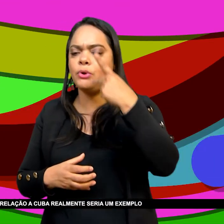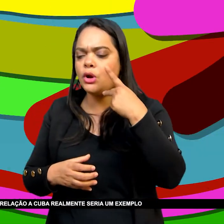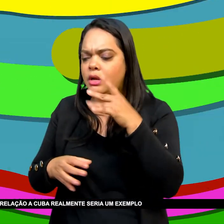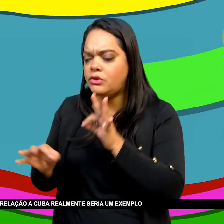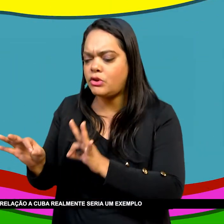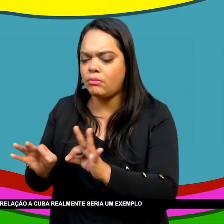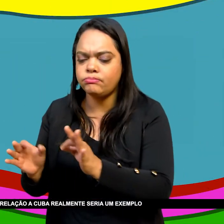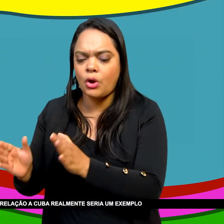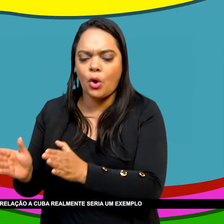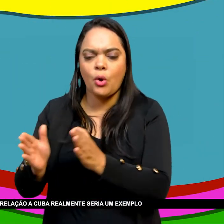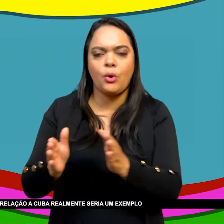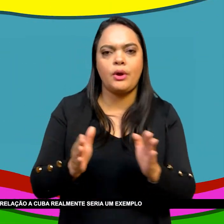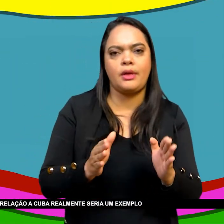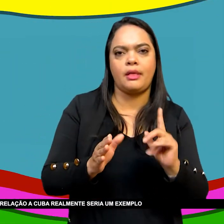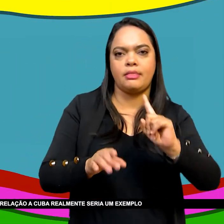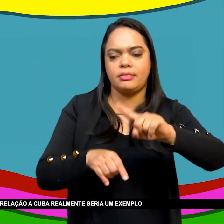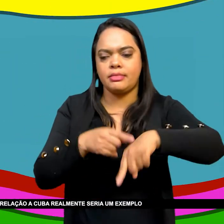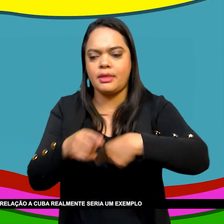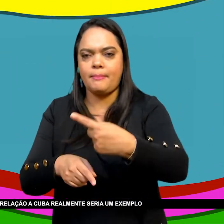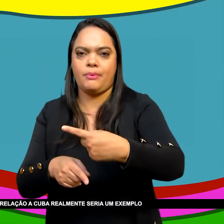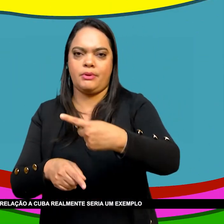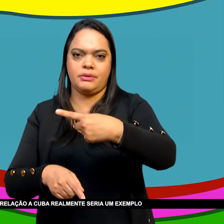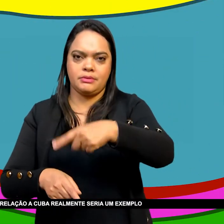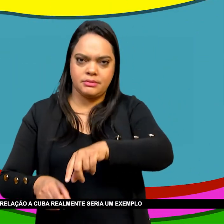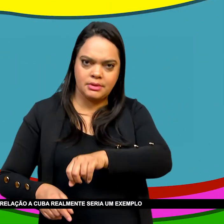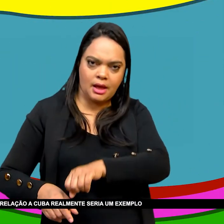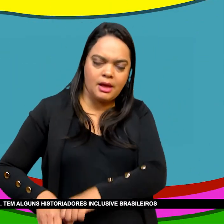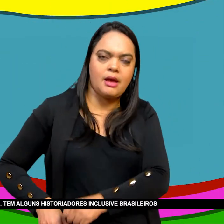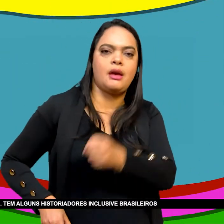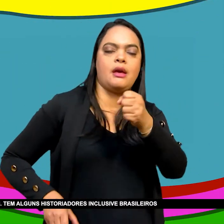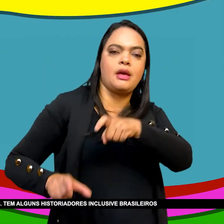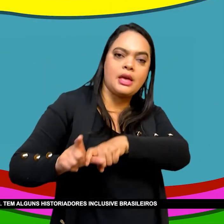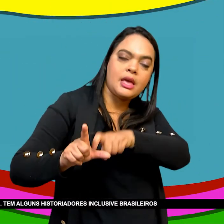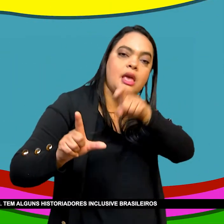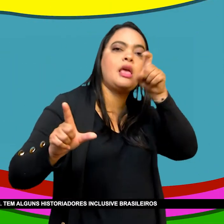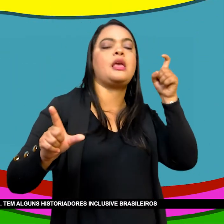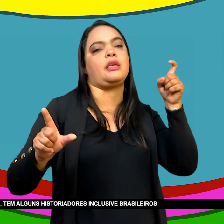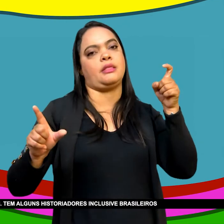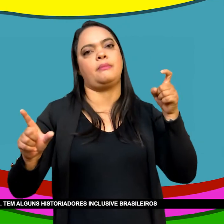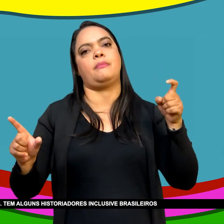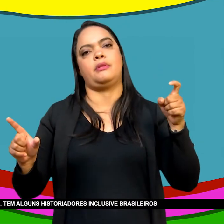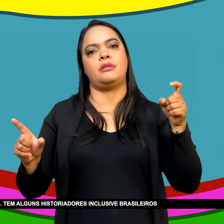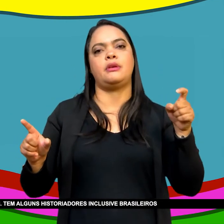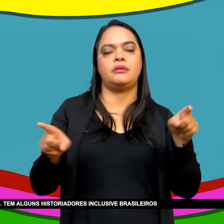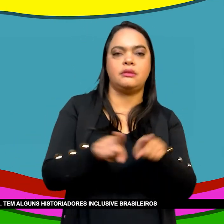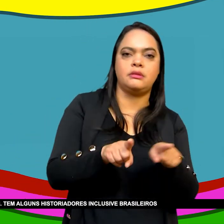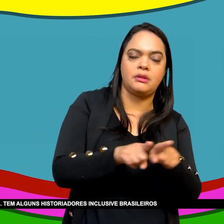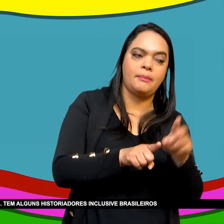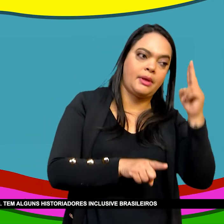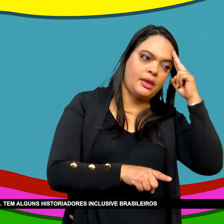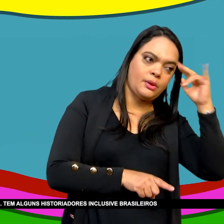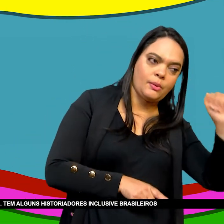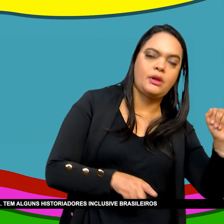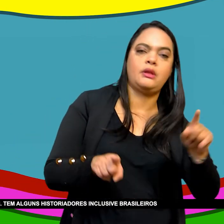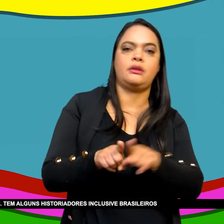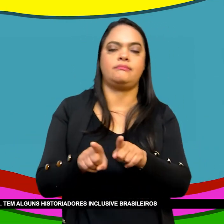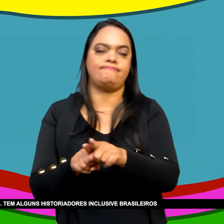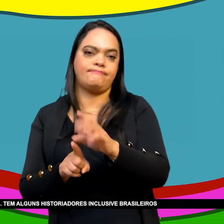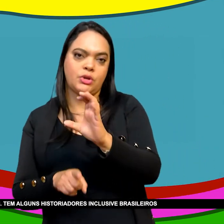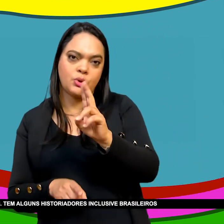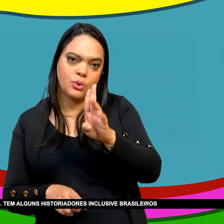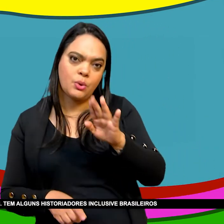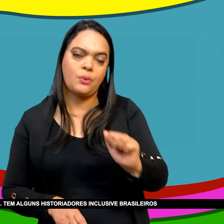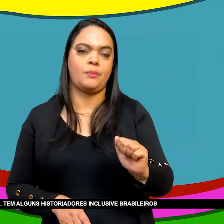Em relação A Cuba Realmente Seria um exemplo Histórico De mediação Entre o Brasil E o Haiti